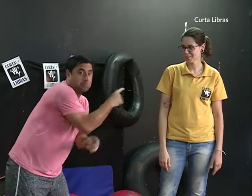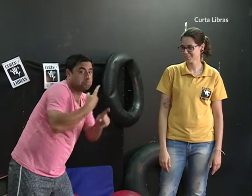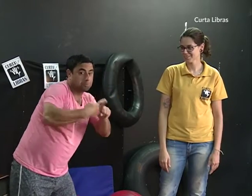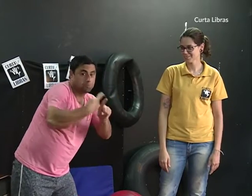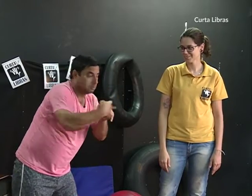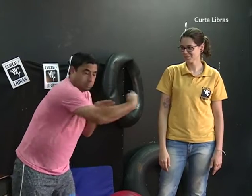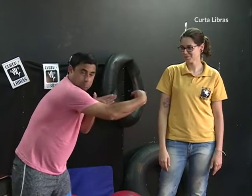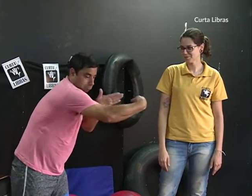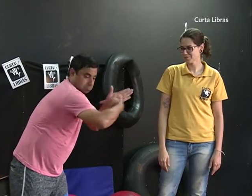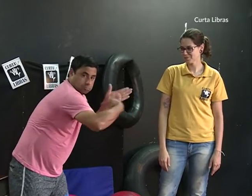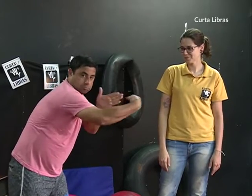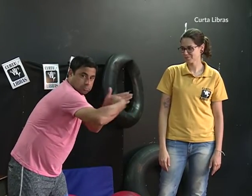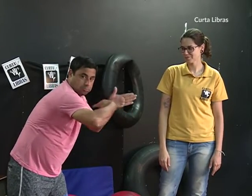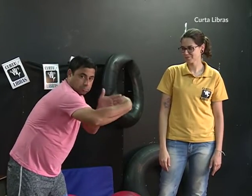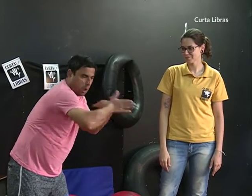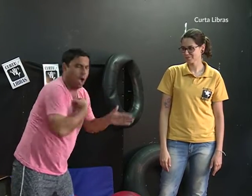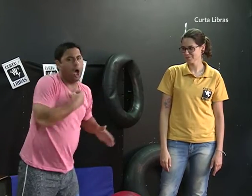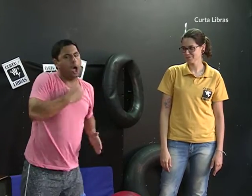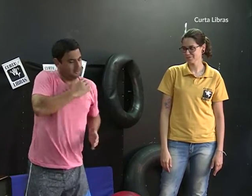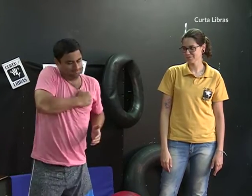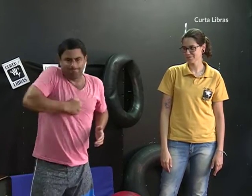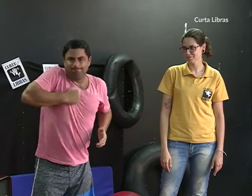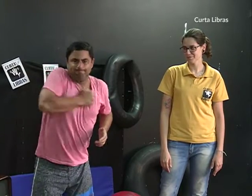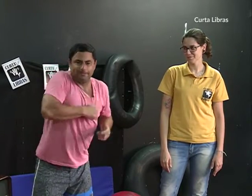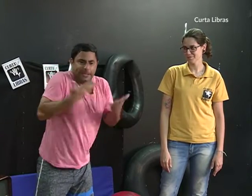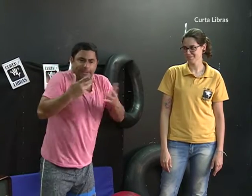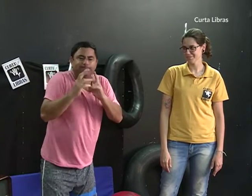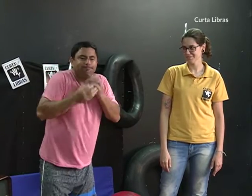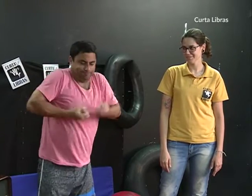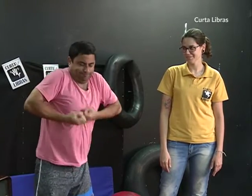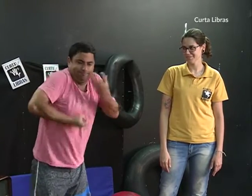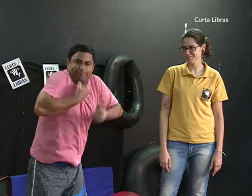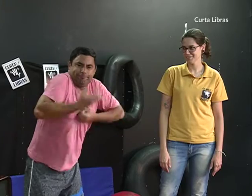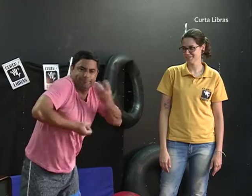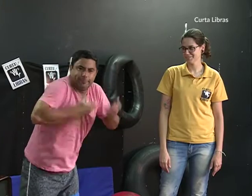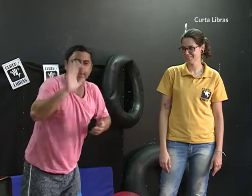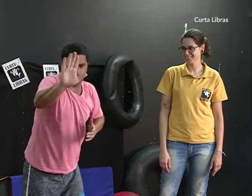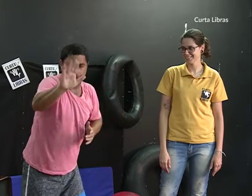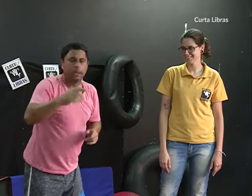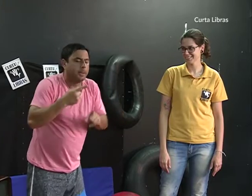Qual câmera eu olho? Ela está me entrevistando. Eu adoro me expressar.